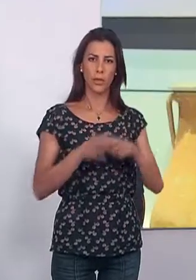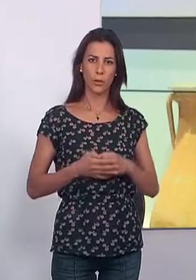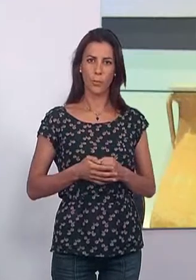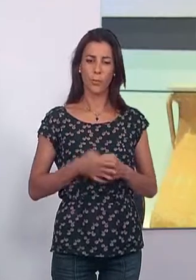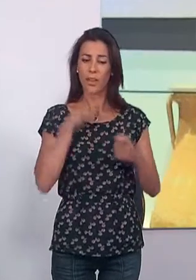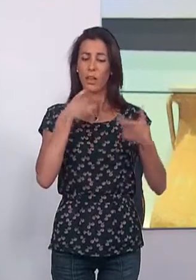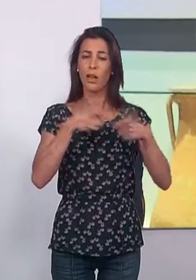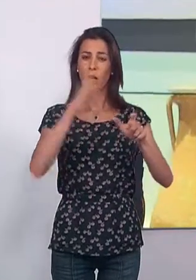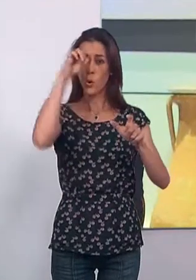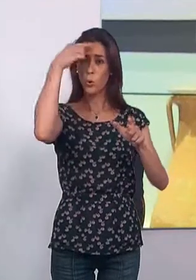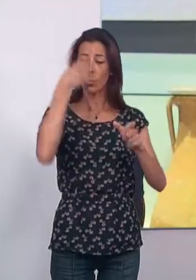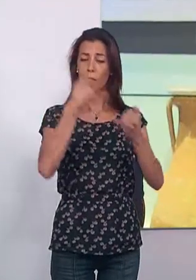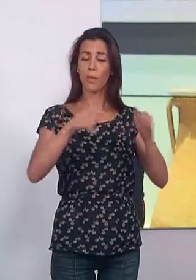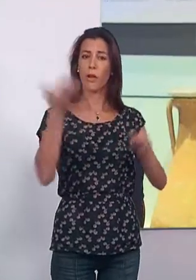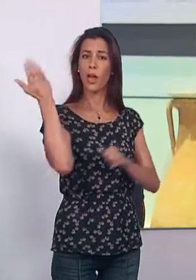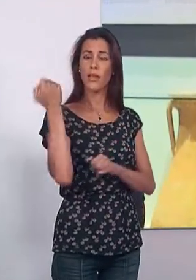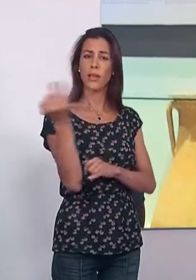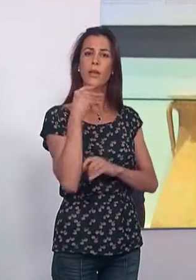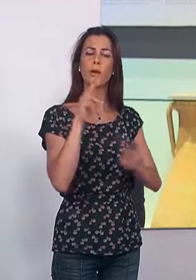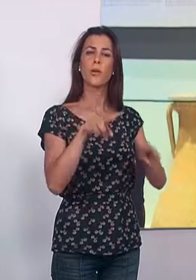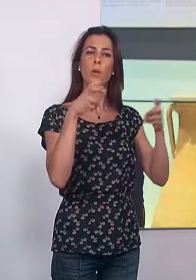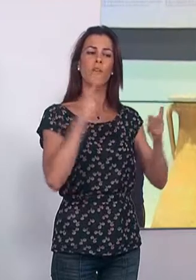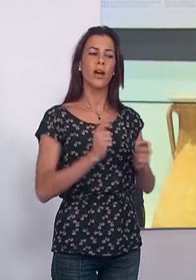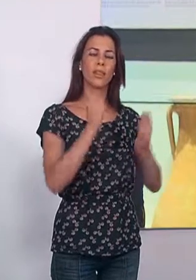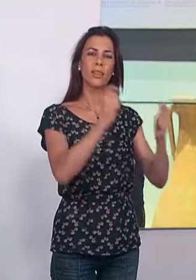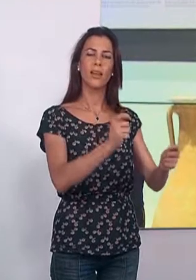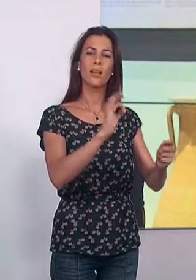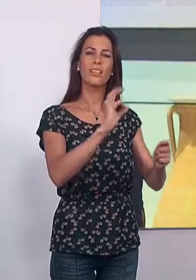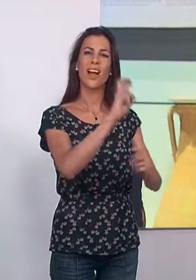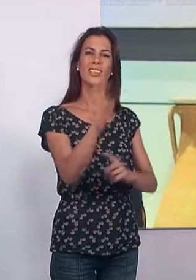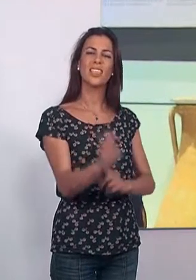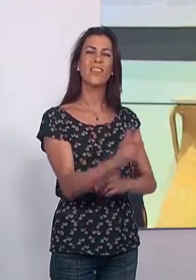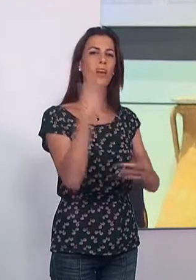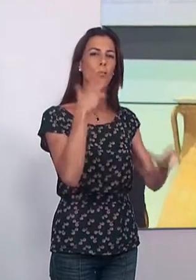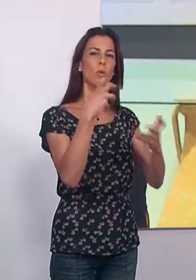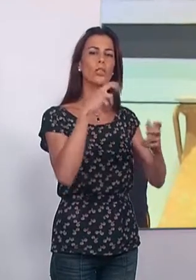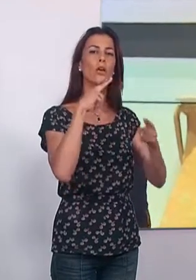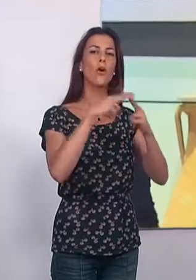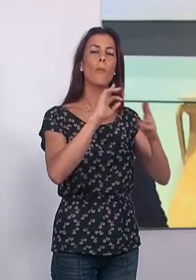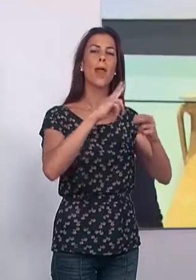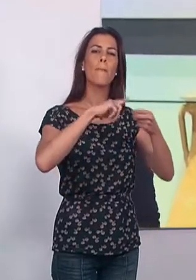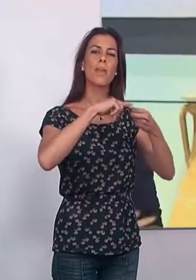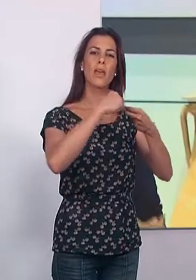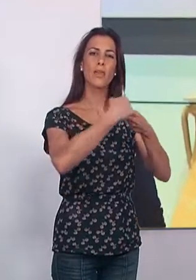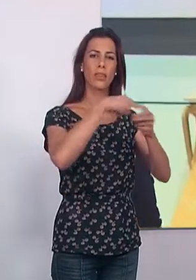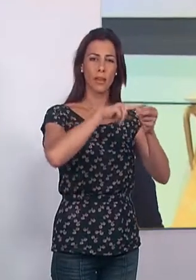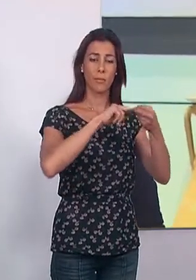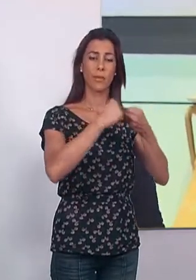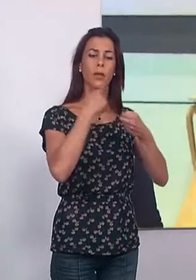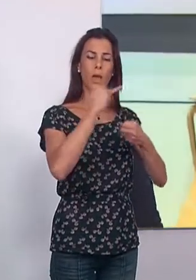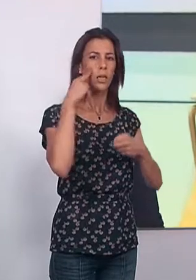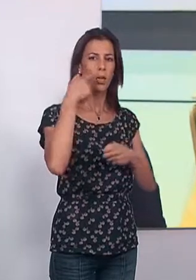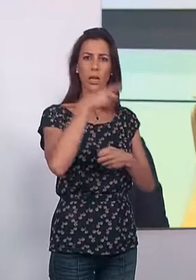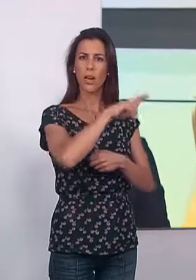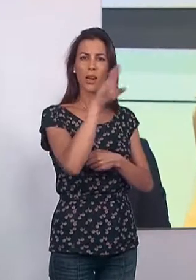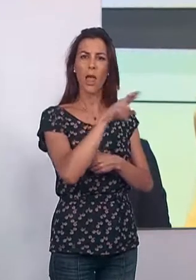El Área de Cultura celebraba en el día de ayer una nueva entrega de la actividad del Museo Pieza a Pieza con la que lleva a